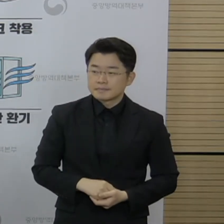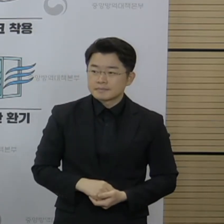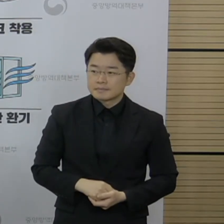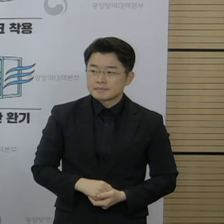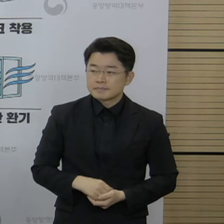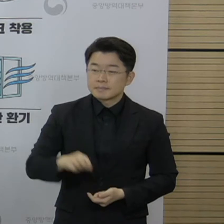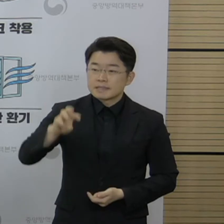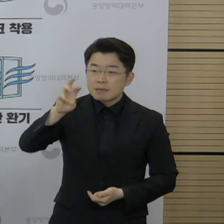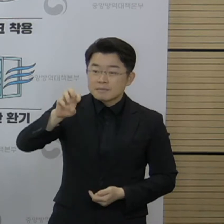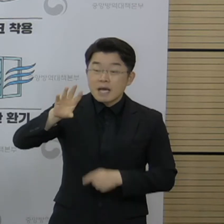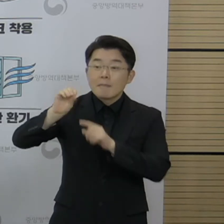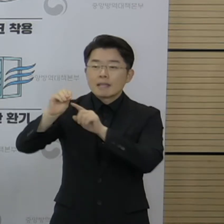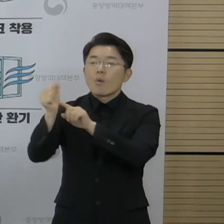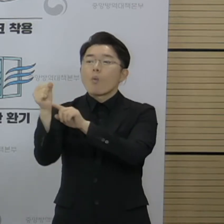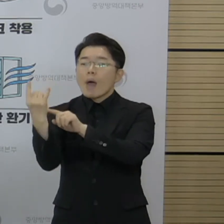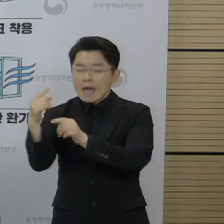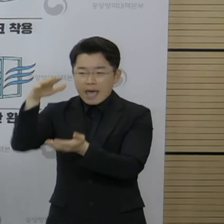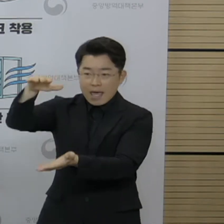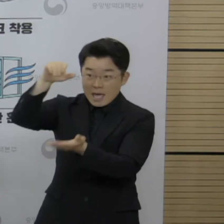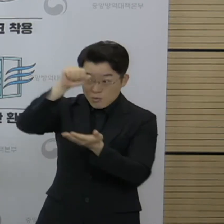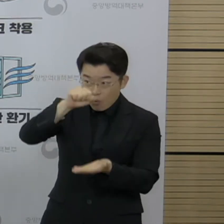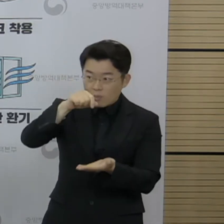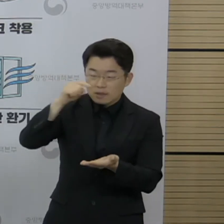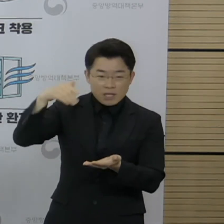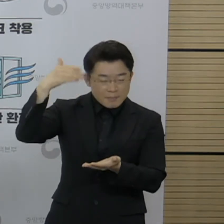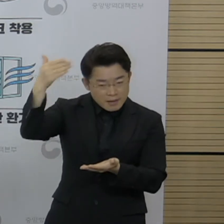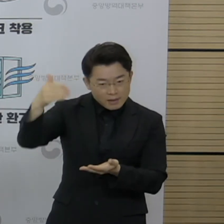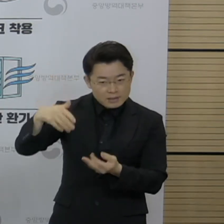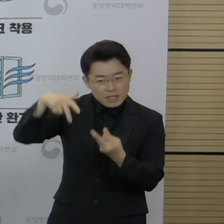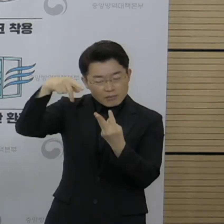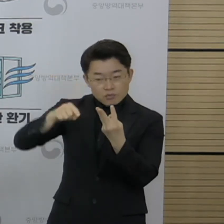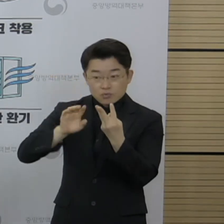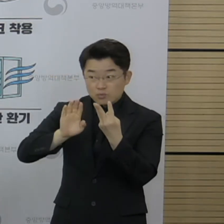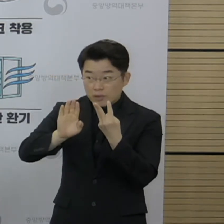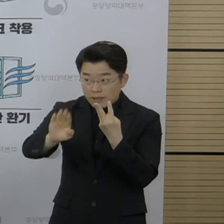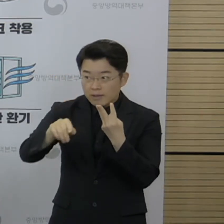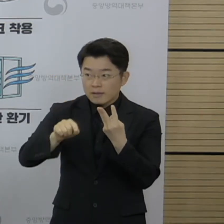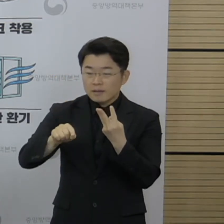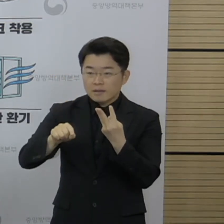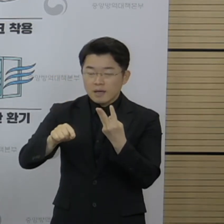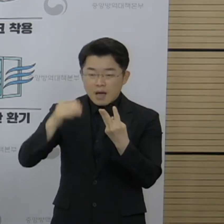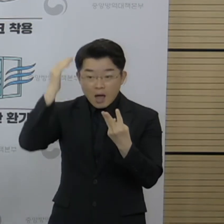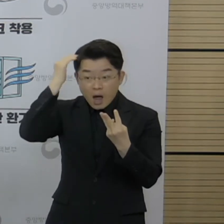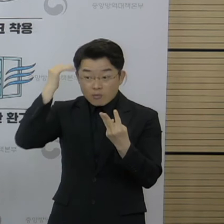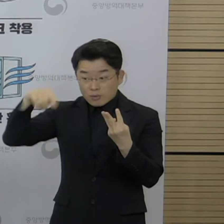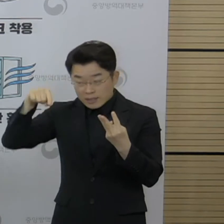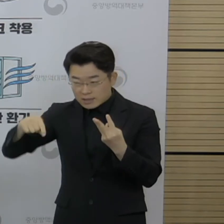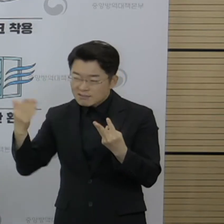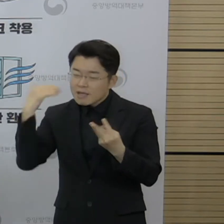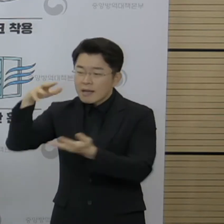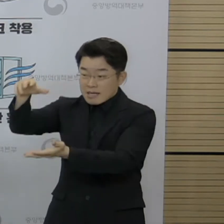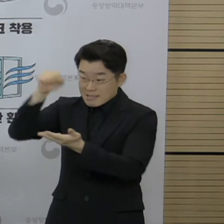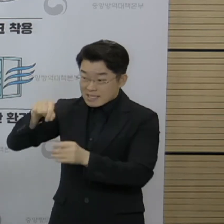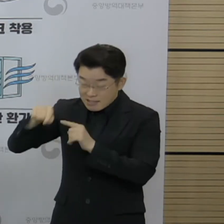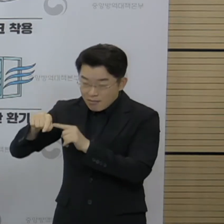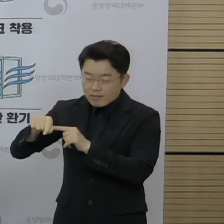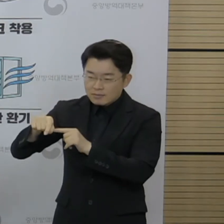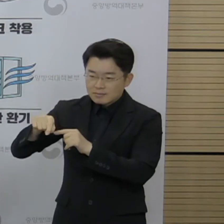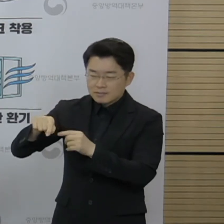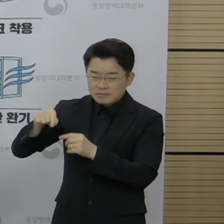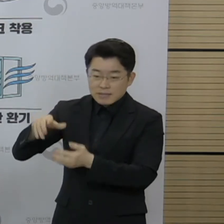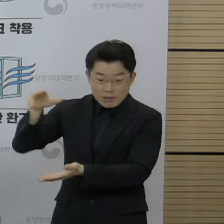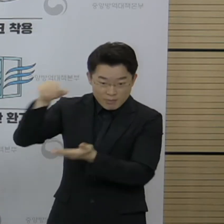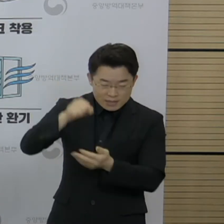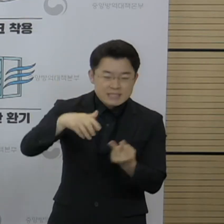공급이 되고 2차 접종 물량은 3주 간격을 거쳐서 기존에 우리나라에 도입되기로 한 물량으로 2차 물량이